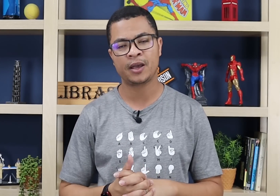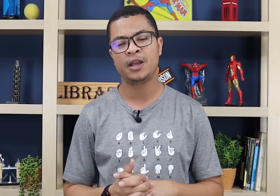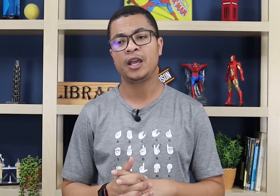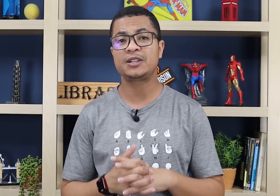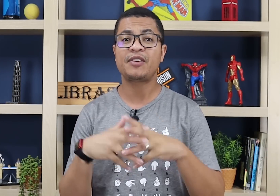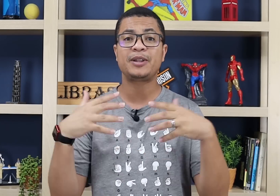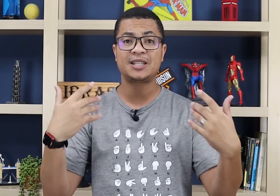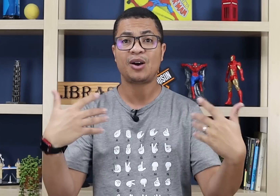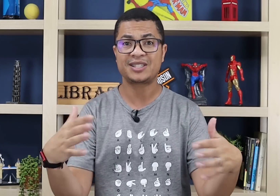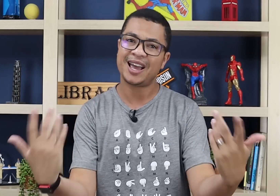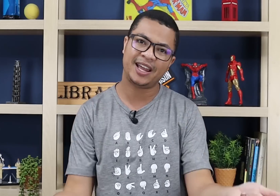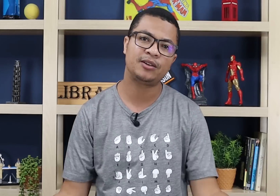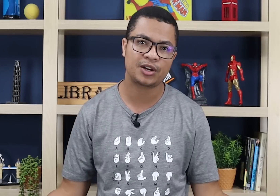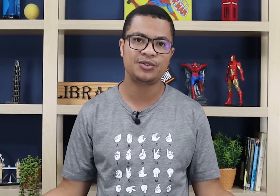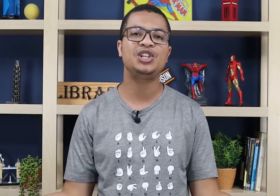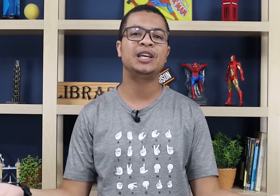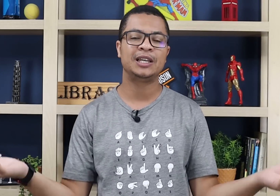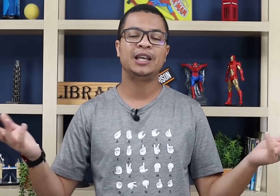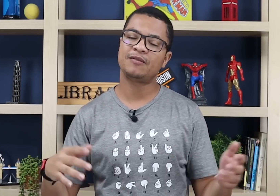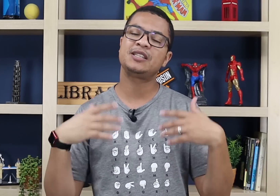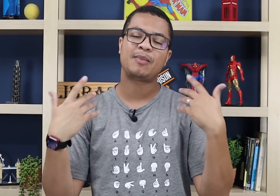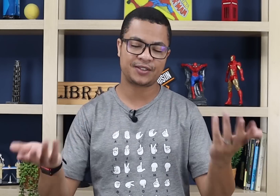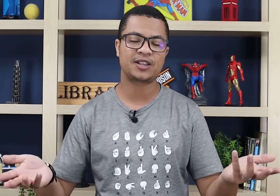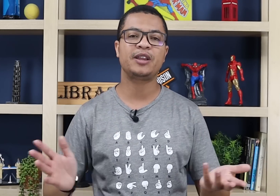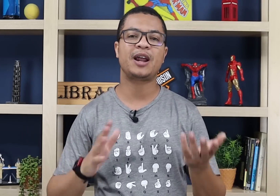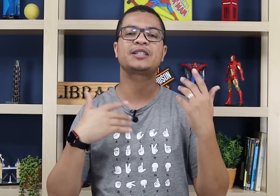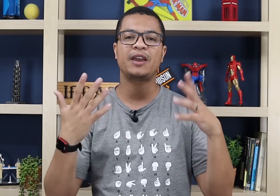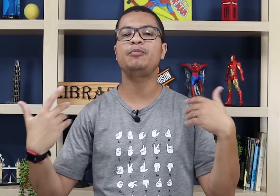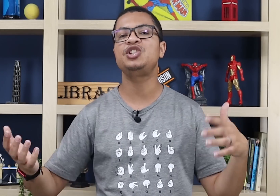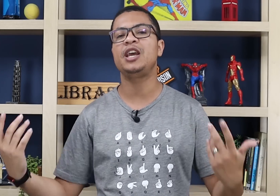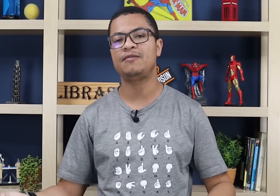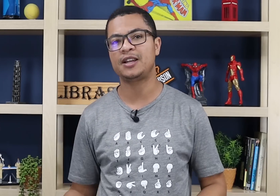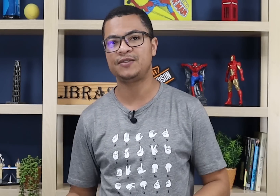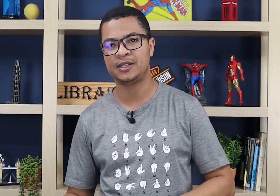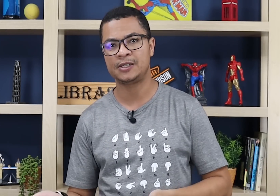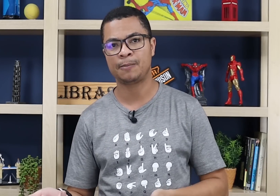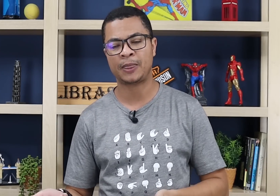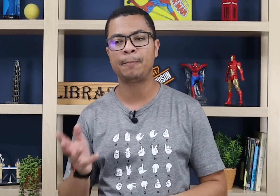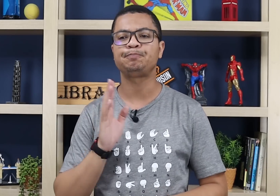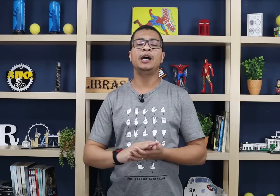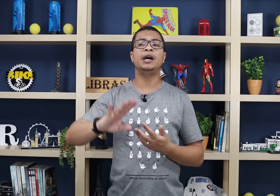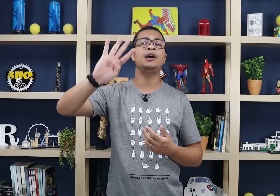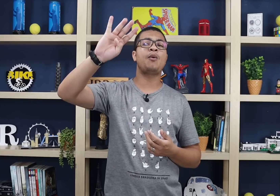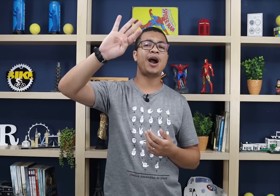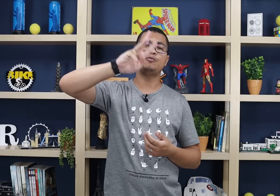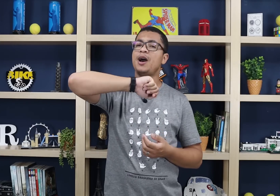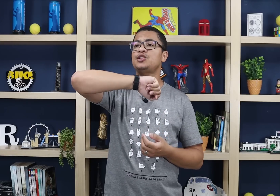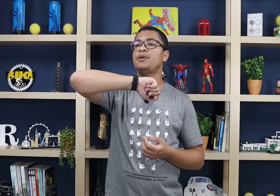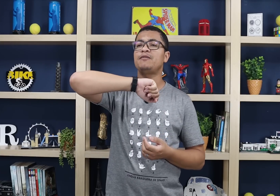tá? E você vai precisar usar ele durante o dia. Então vai ser mais fácil lembrar que você vai repetir ele várias vezes, tá? Quarto passo para